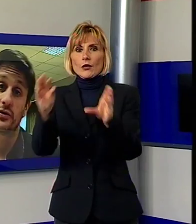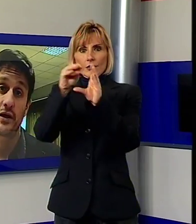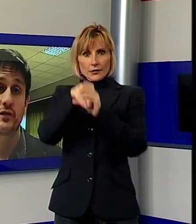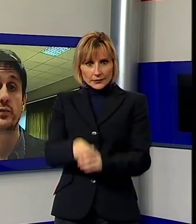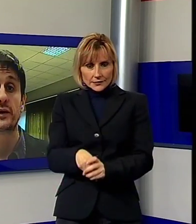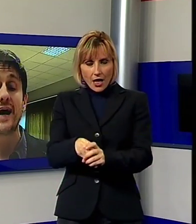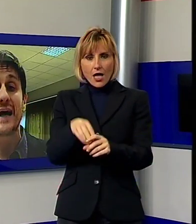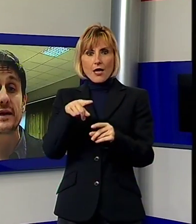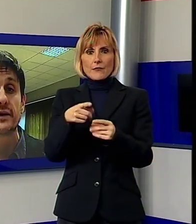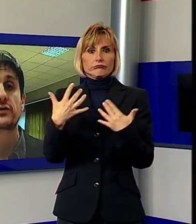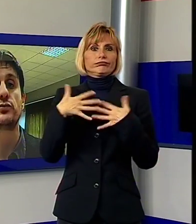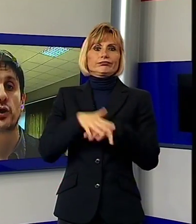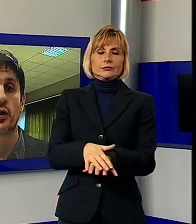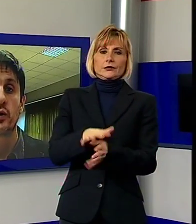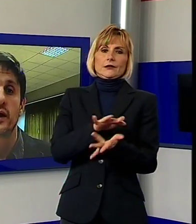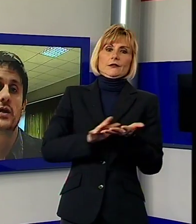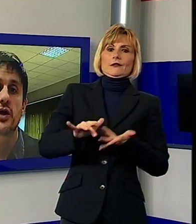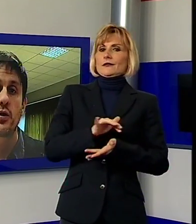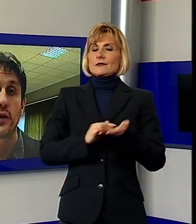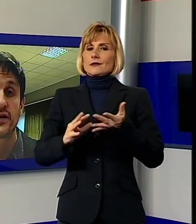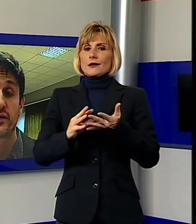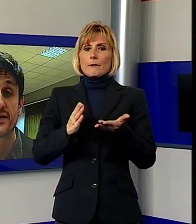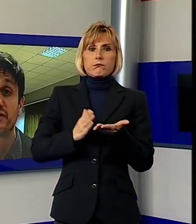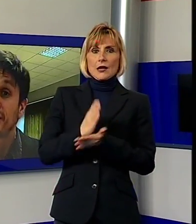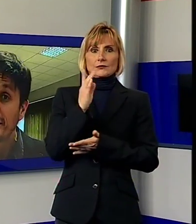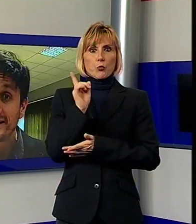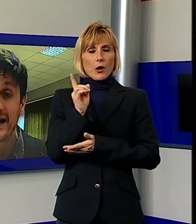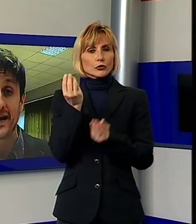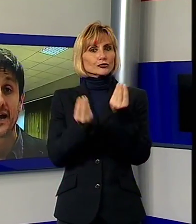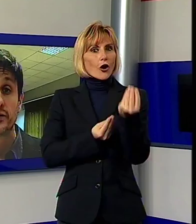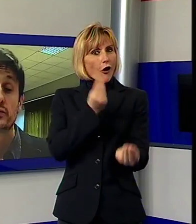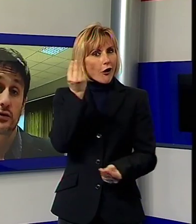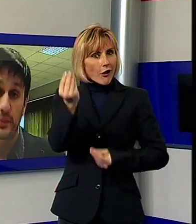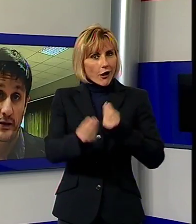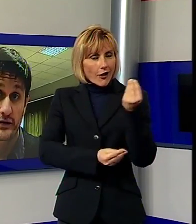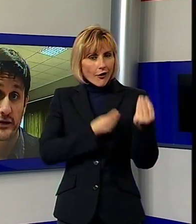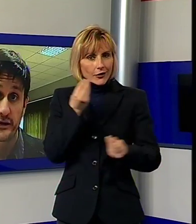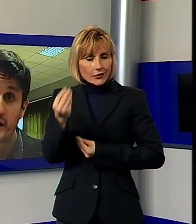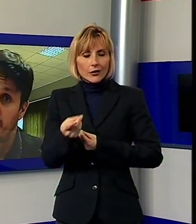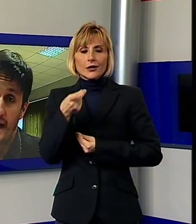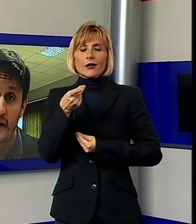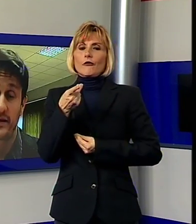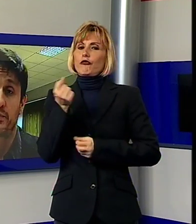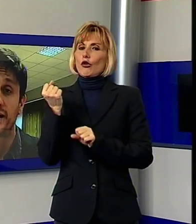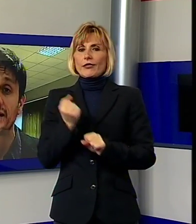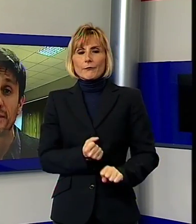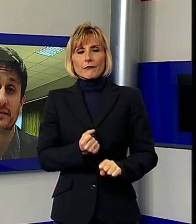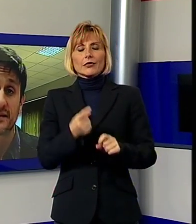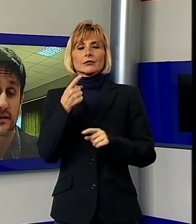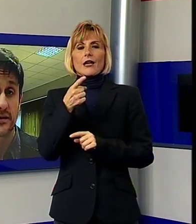dei rifiuti attraverso un gioco. Il gioco è una risorsa fondamentale non solo per il nostro territorio che ha una delle più grandi manifestazioni